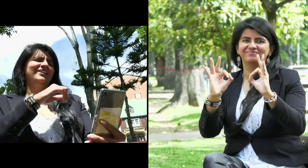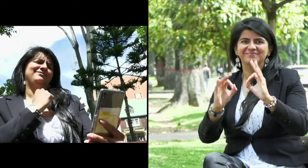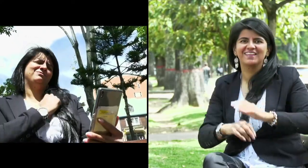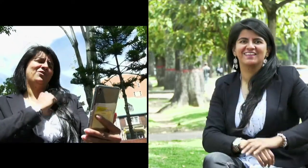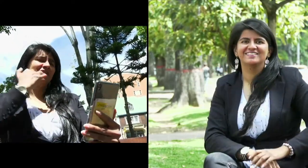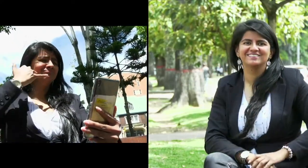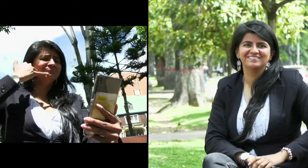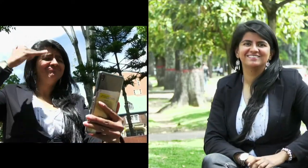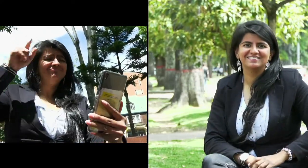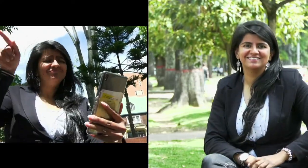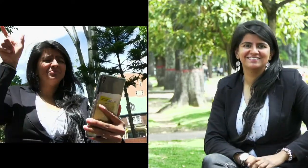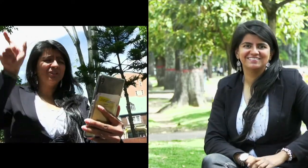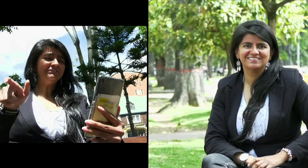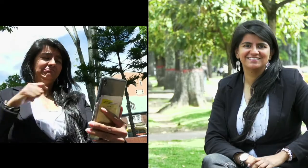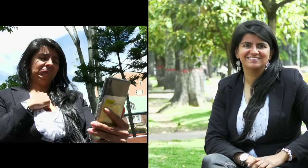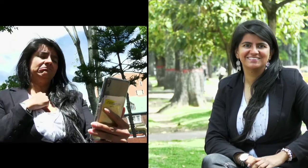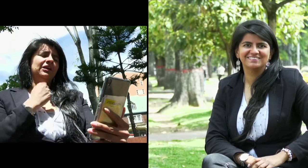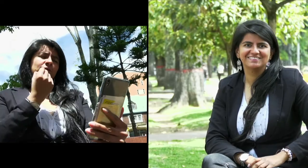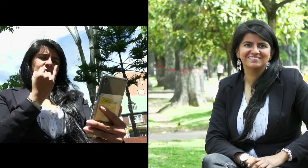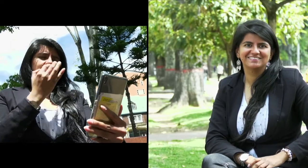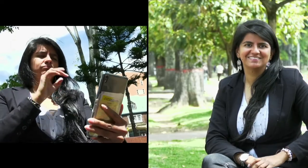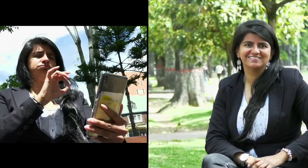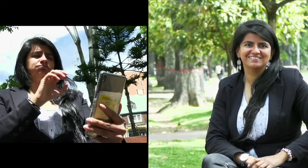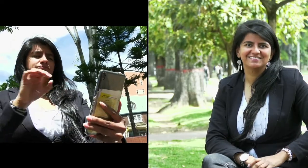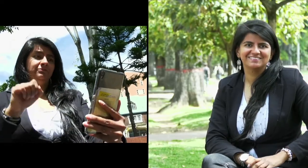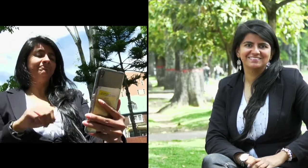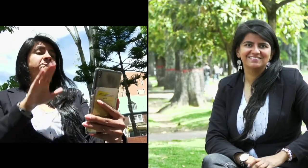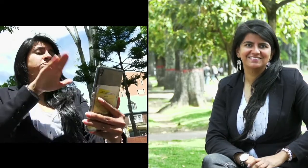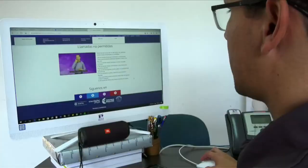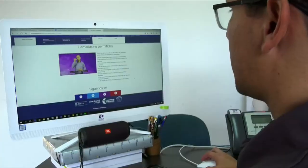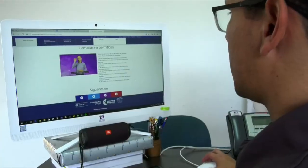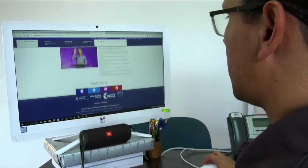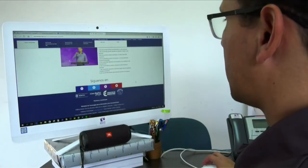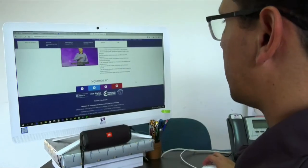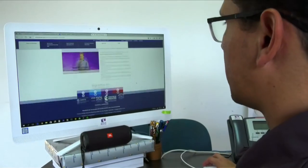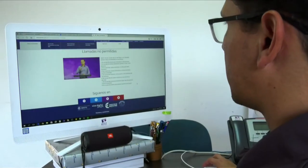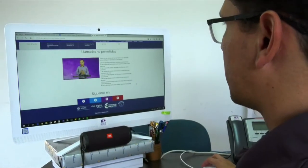nuevas tecnologías nos permiten esa independencia y además de eso comunicarnos fácilmente.